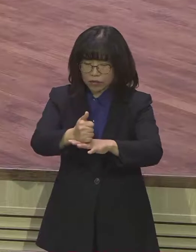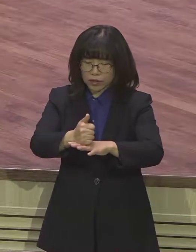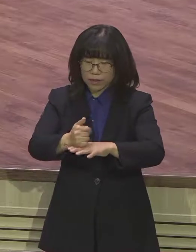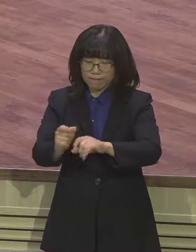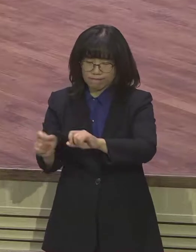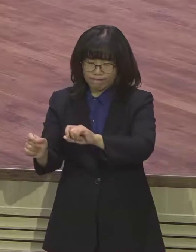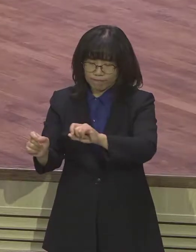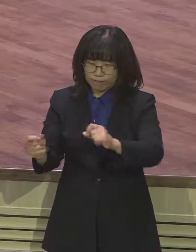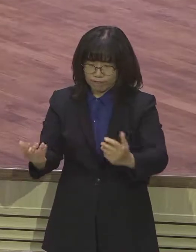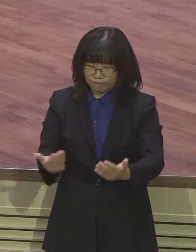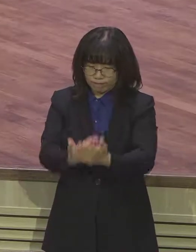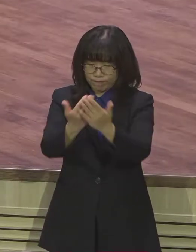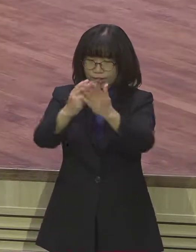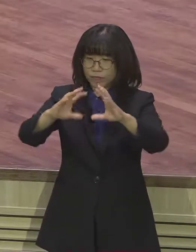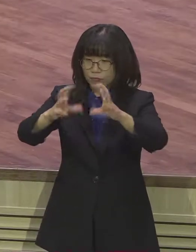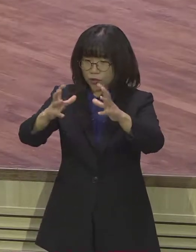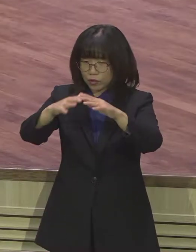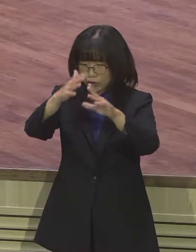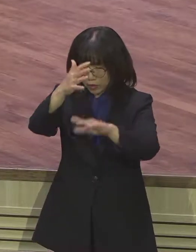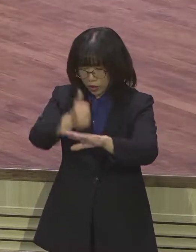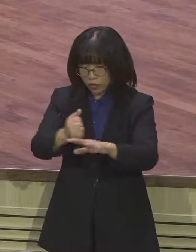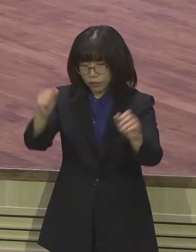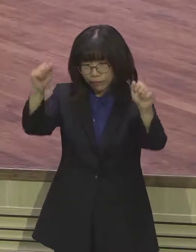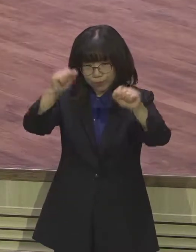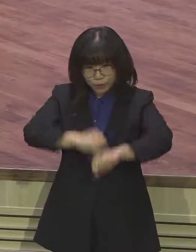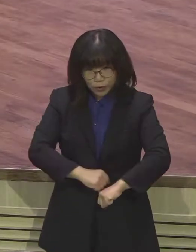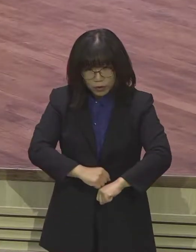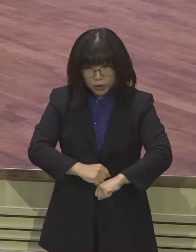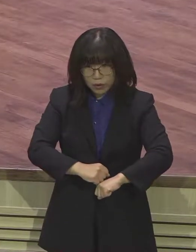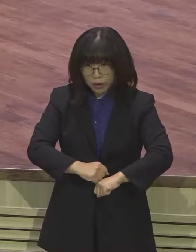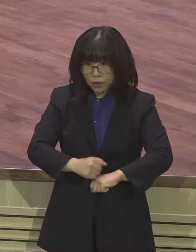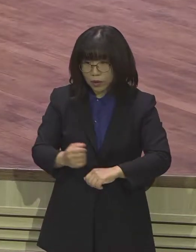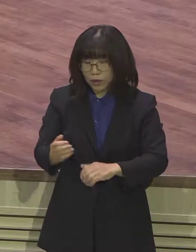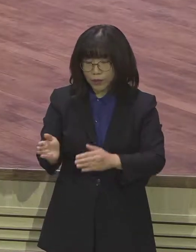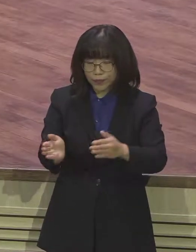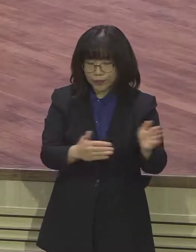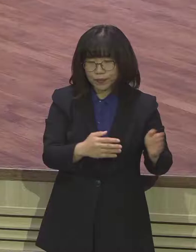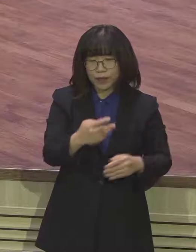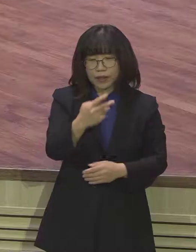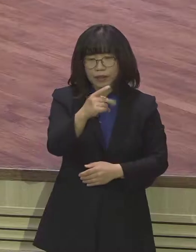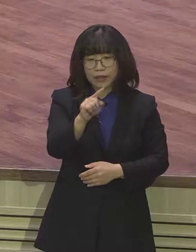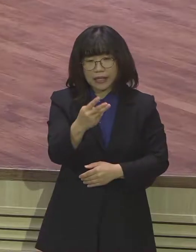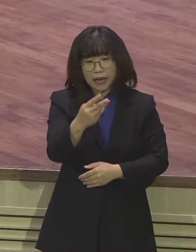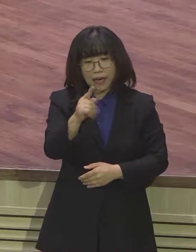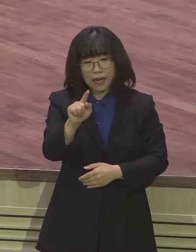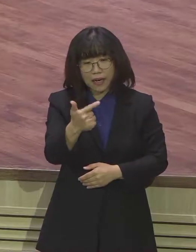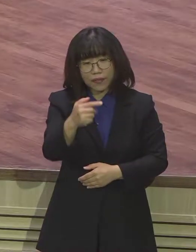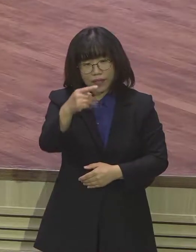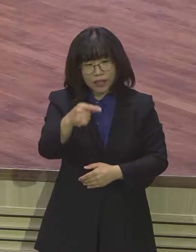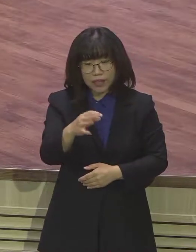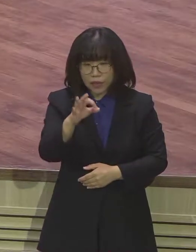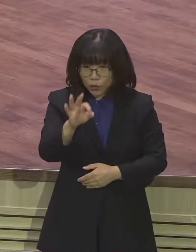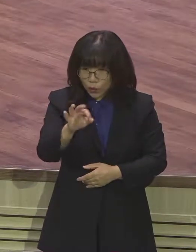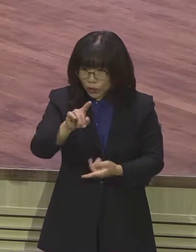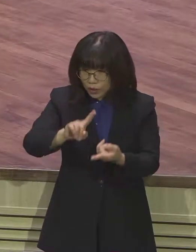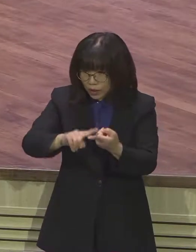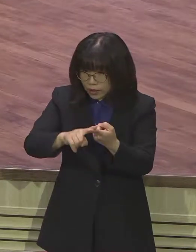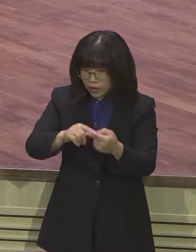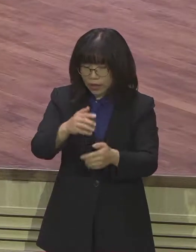신약으로 넘어와서 봤을 때 여러분들 잘 아시는 달란트 비유를 보십시오. 한 달란트 두 달란트 다섯 달란트를 주고 그 주인이